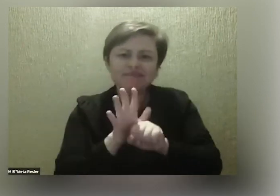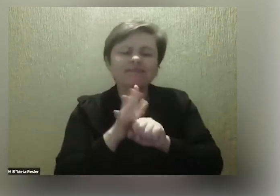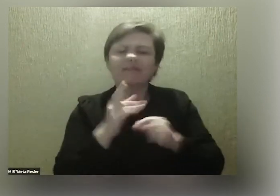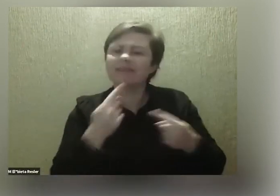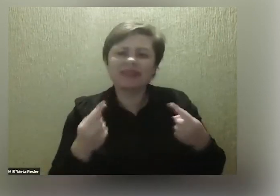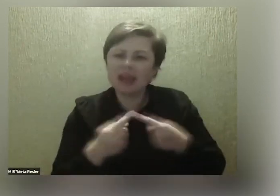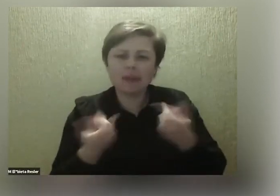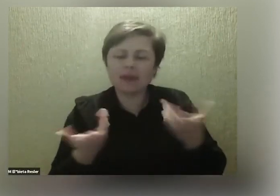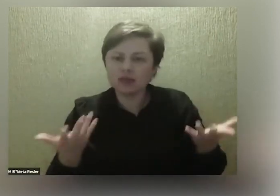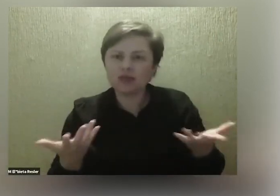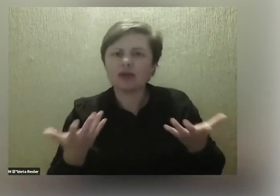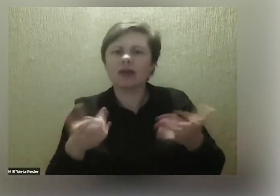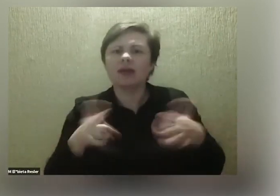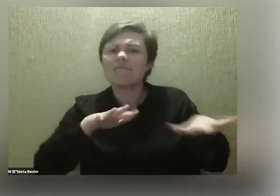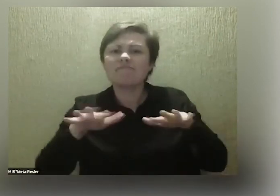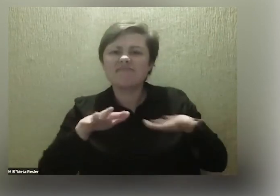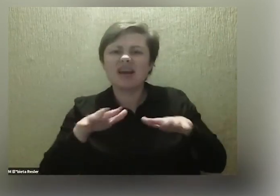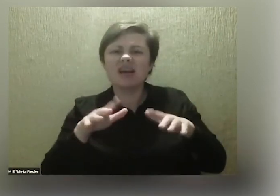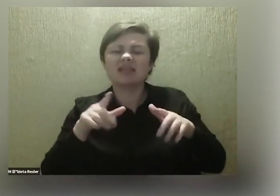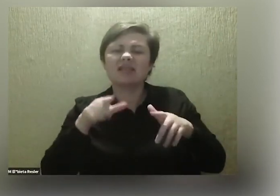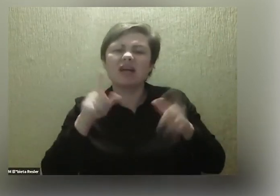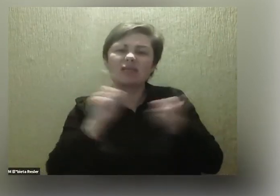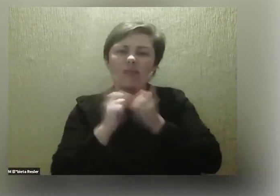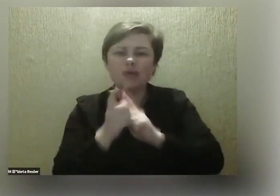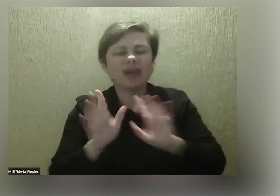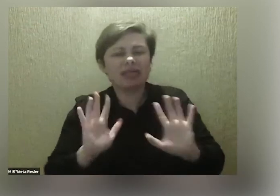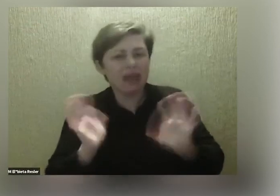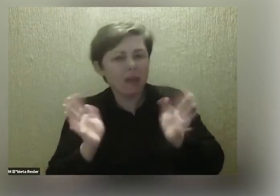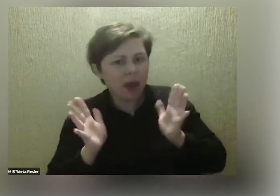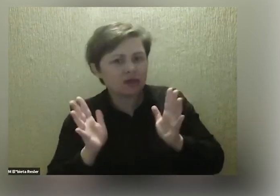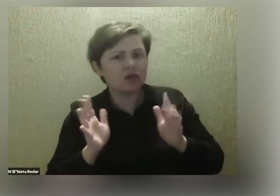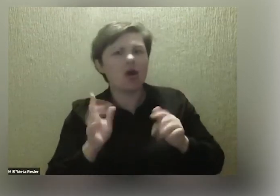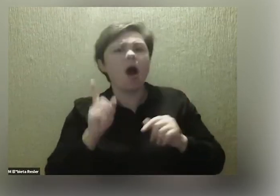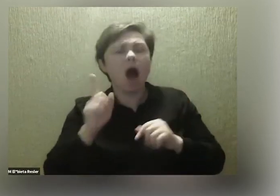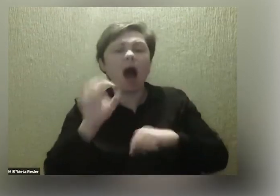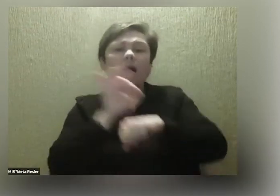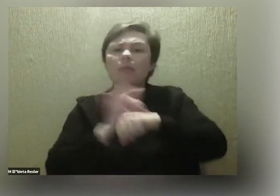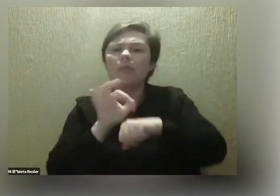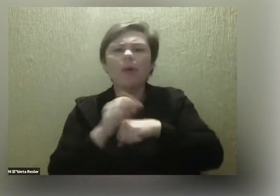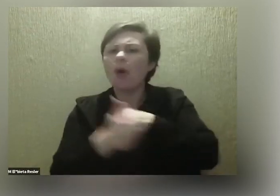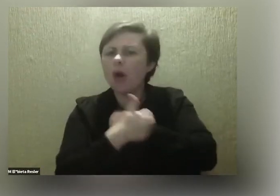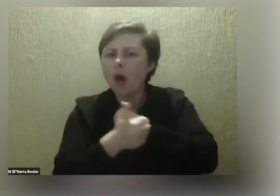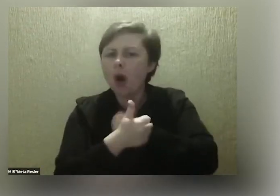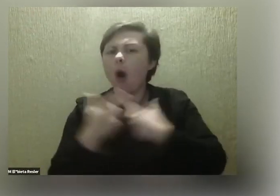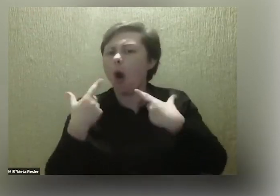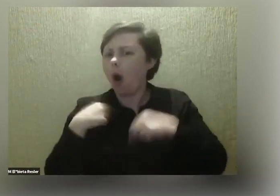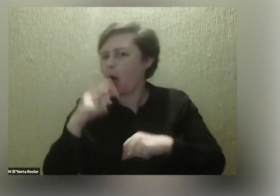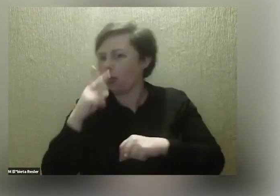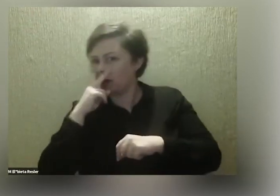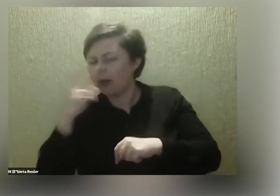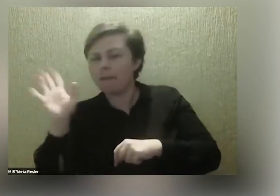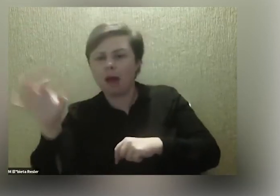niestety. W których ludzie się spotykają po prostu. Natomiast projekt polega na tym, że osoba widząca ma